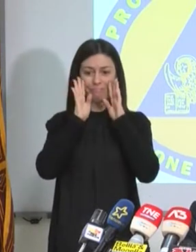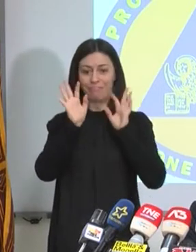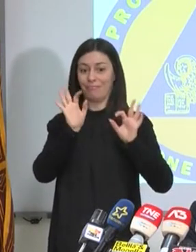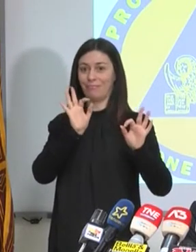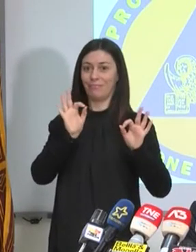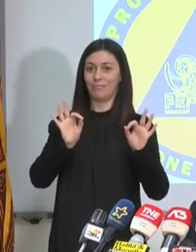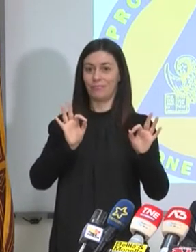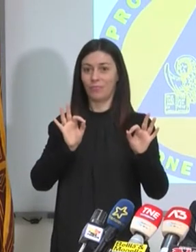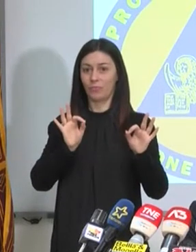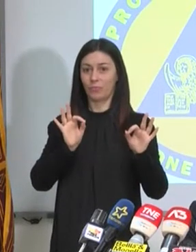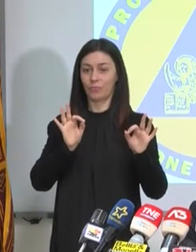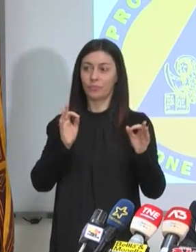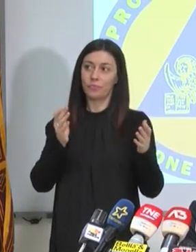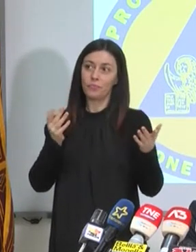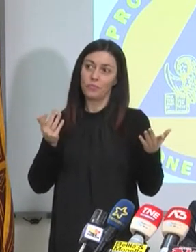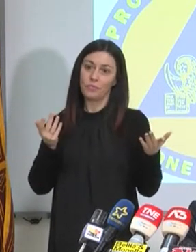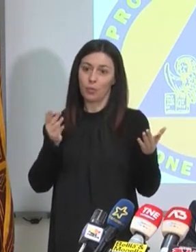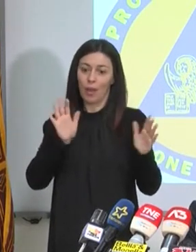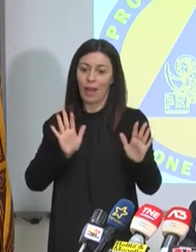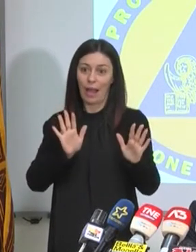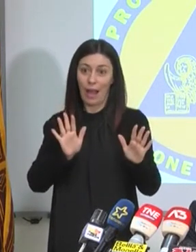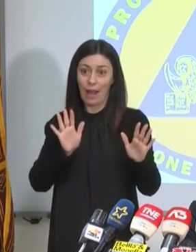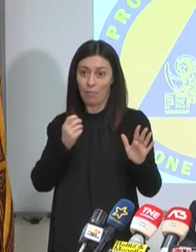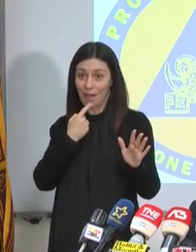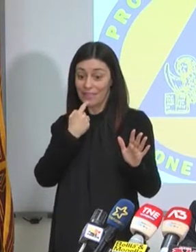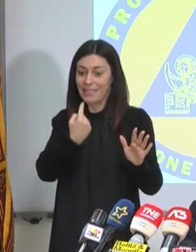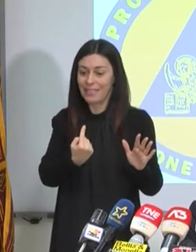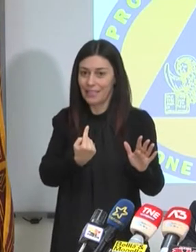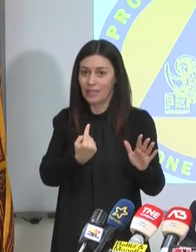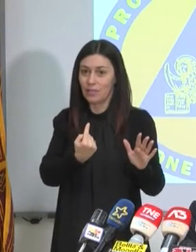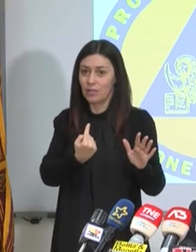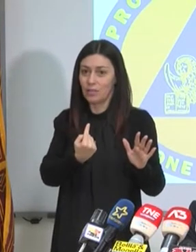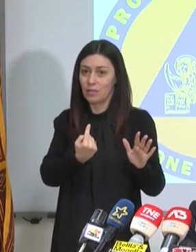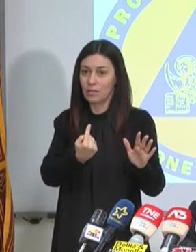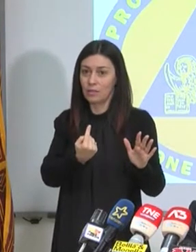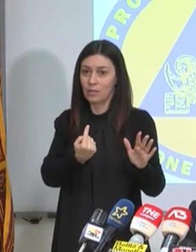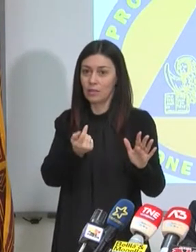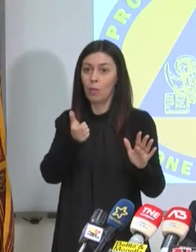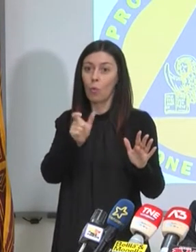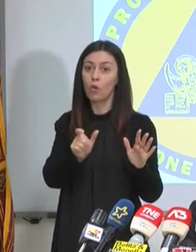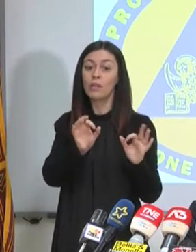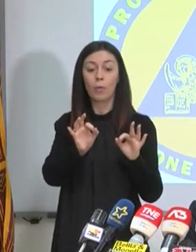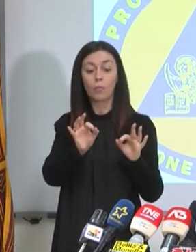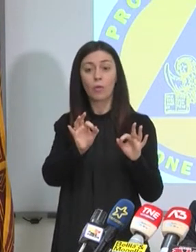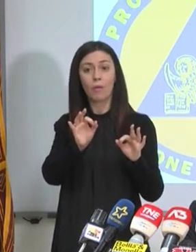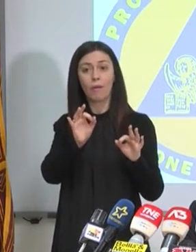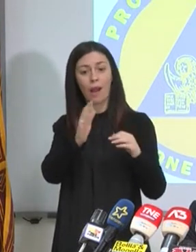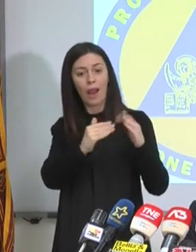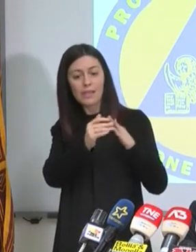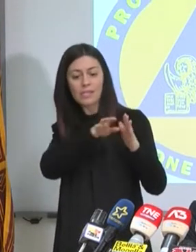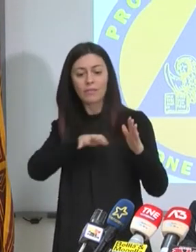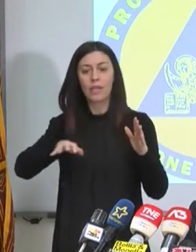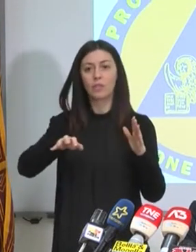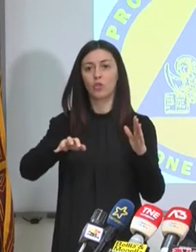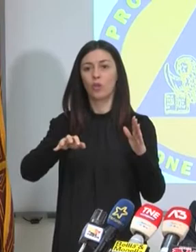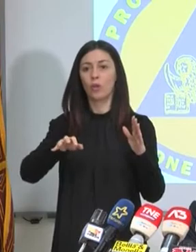cautela visto considerato che stiamo parlando di una classificazione che ci verrà data da un ente